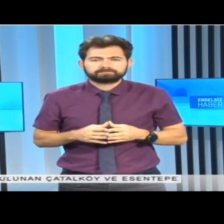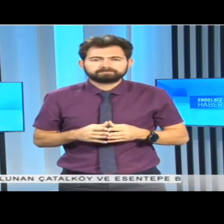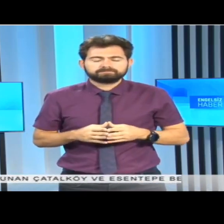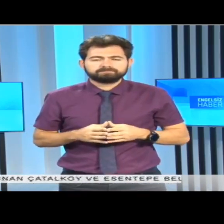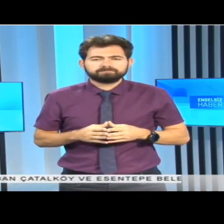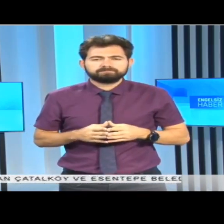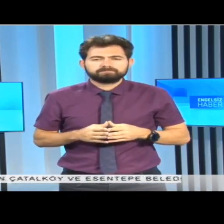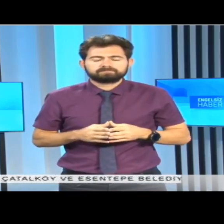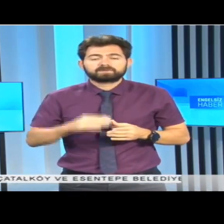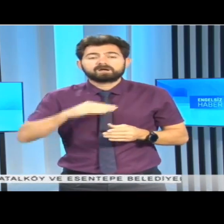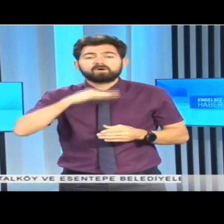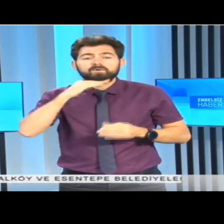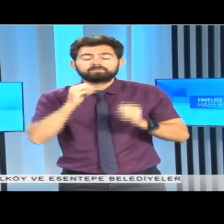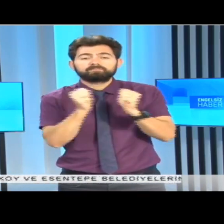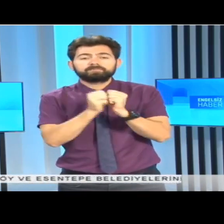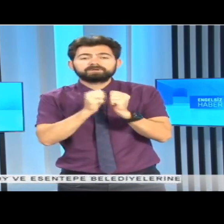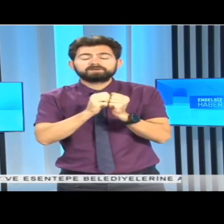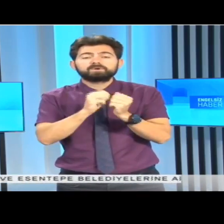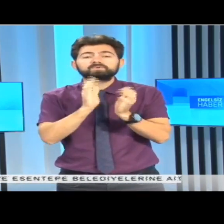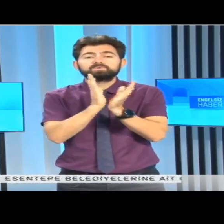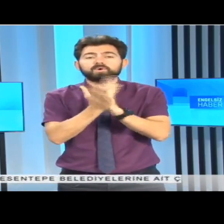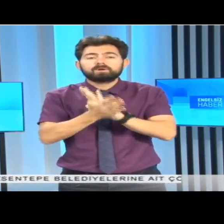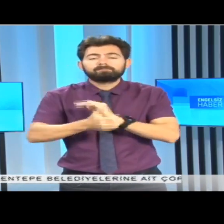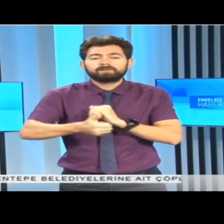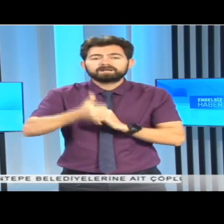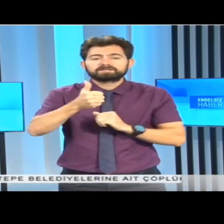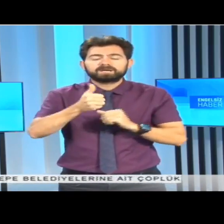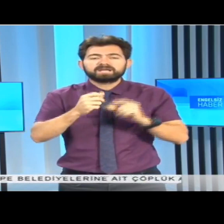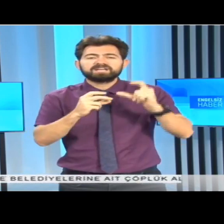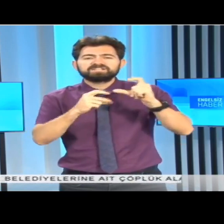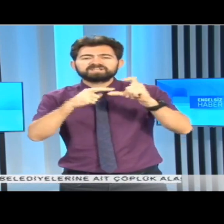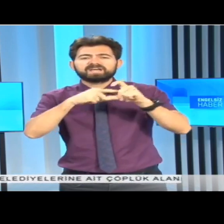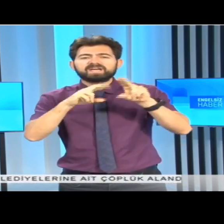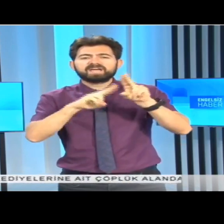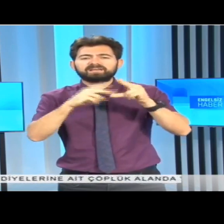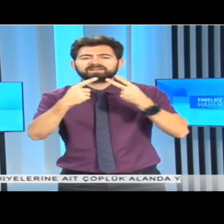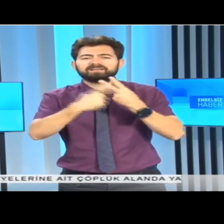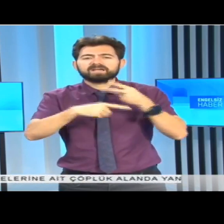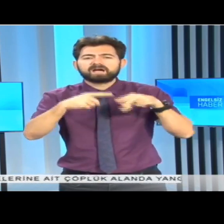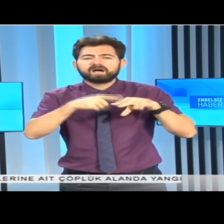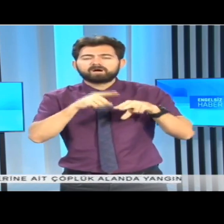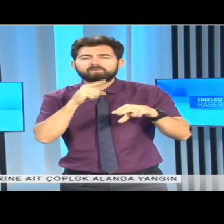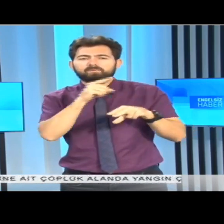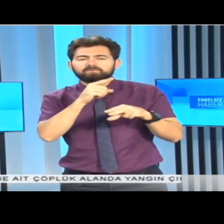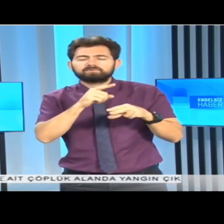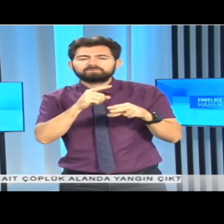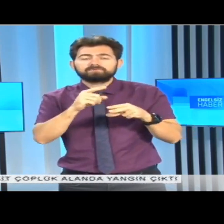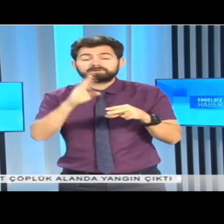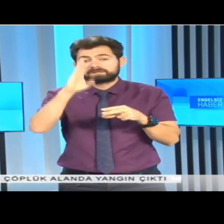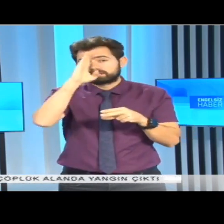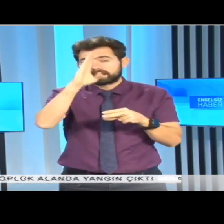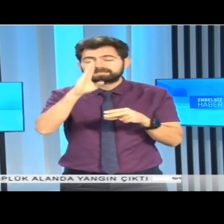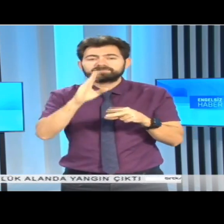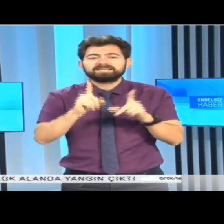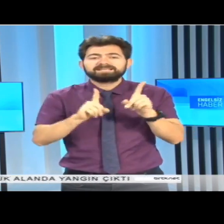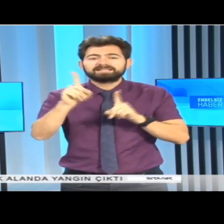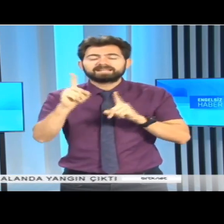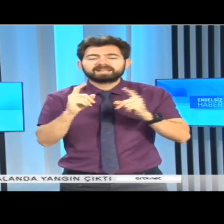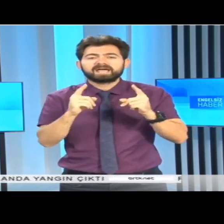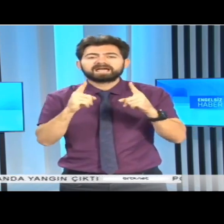Avrupa Birliği dönem başkanı Çekyan'ın resmi sosyal medya hesabından yapılan